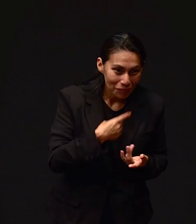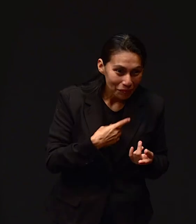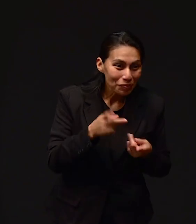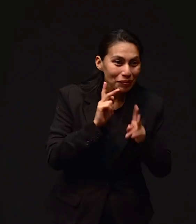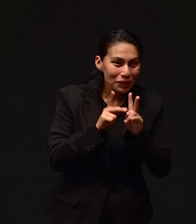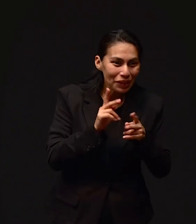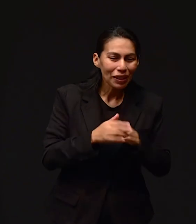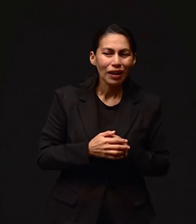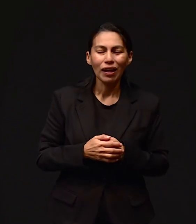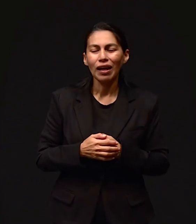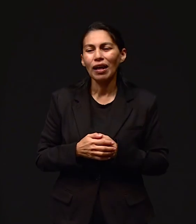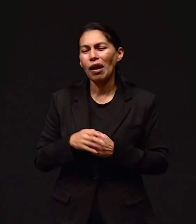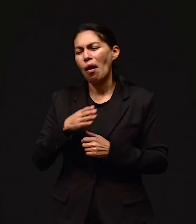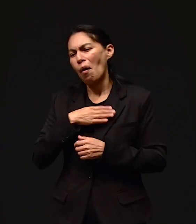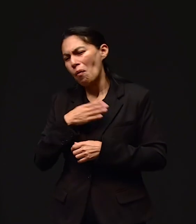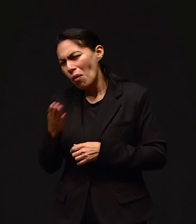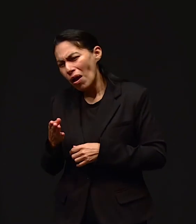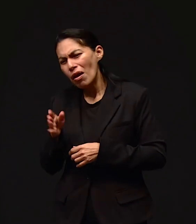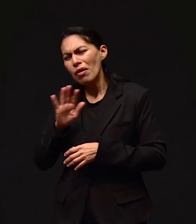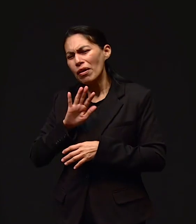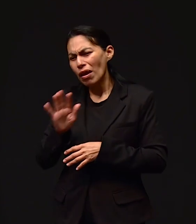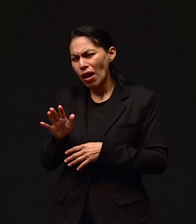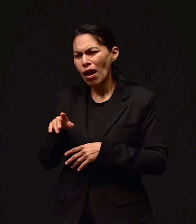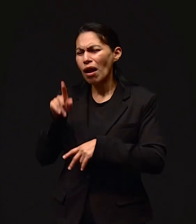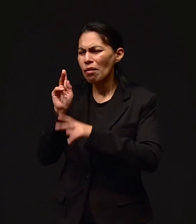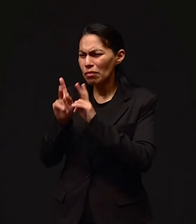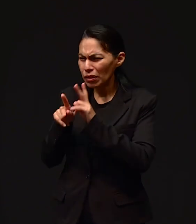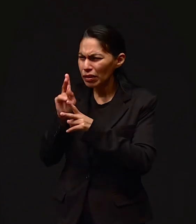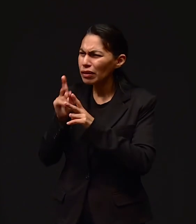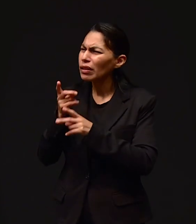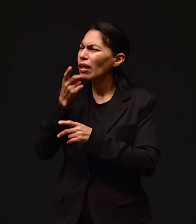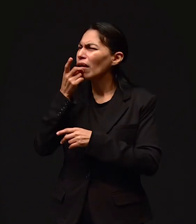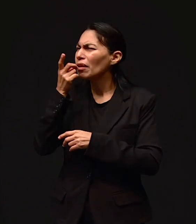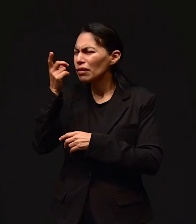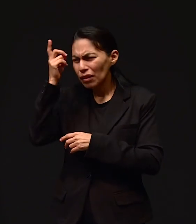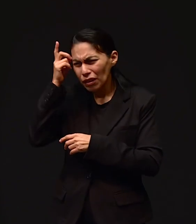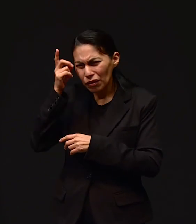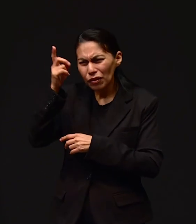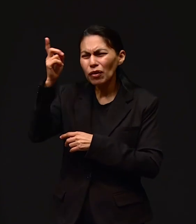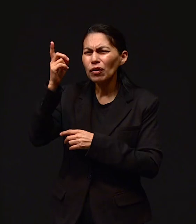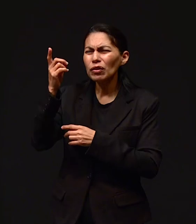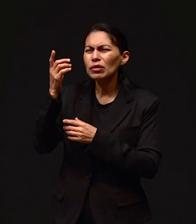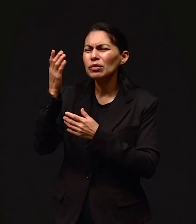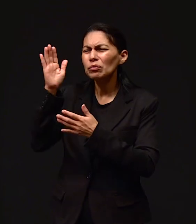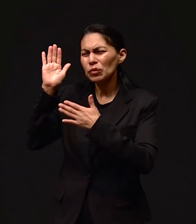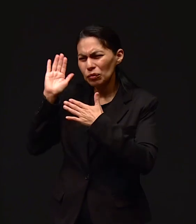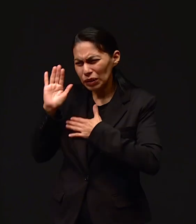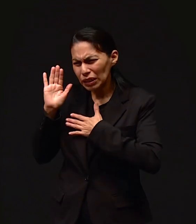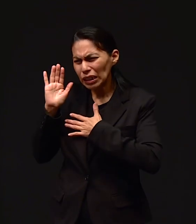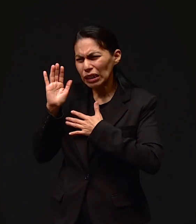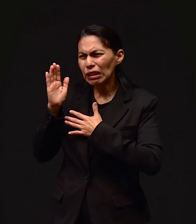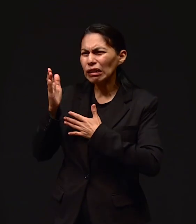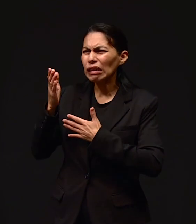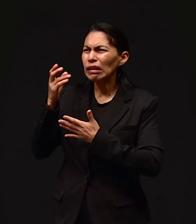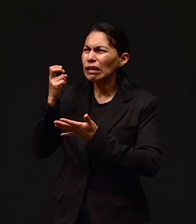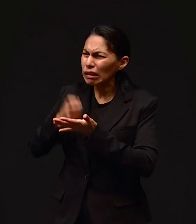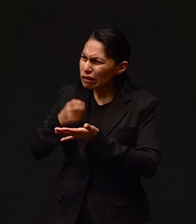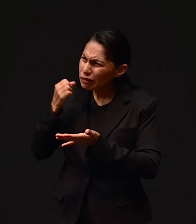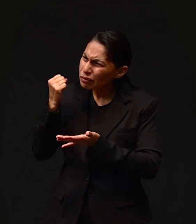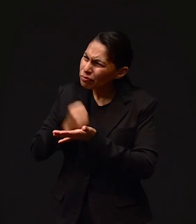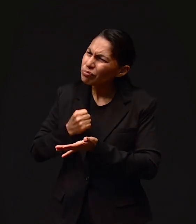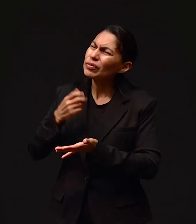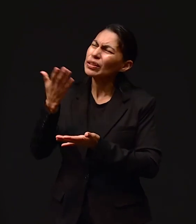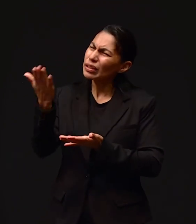bueno, ya terminé de decirle y de contarle y de exigirle y de prometerle